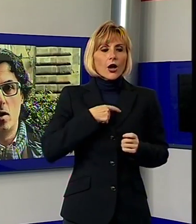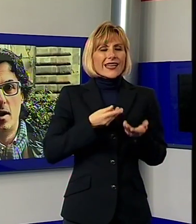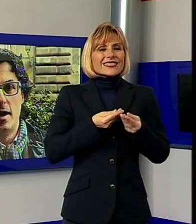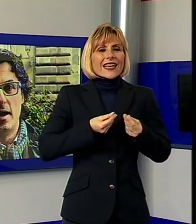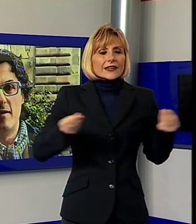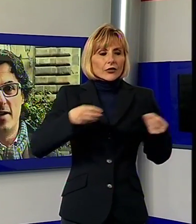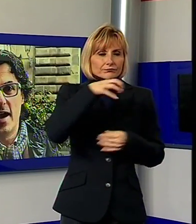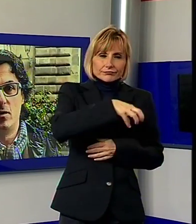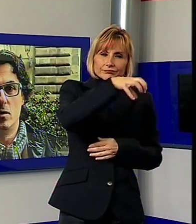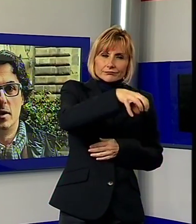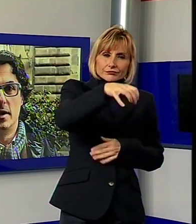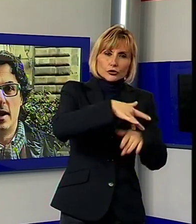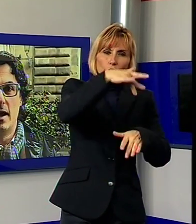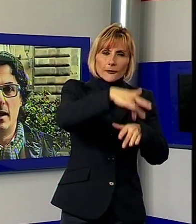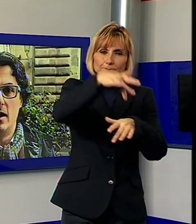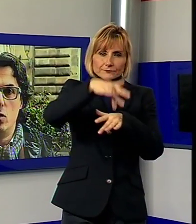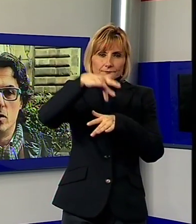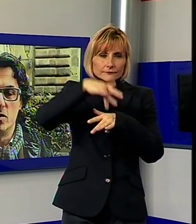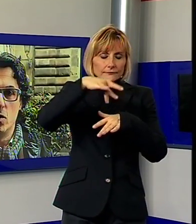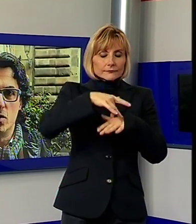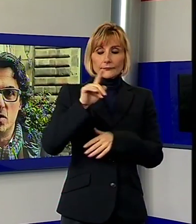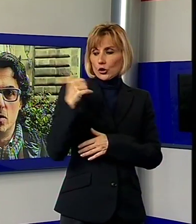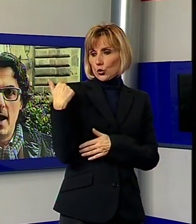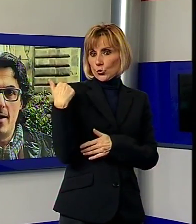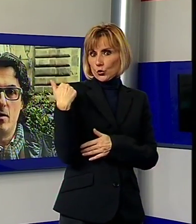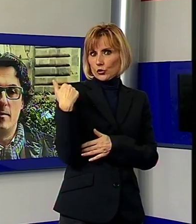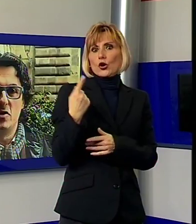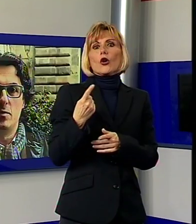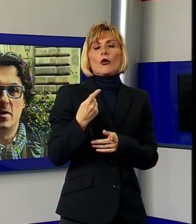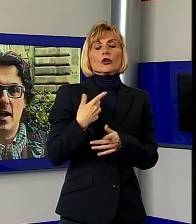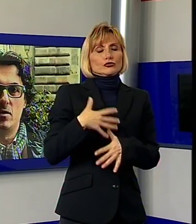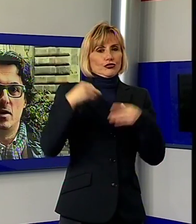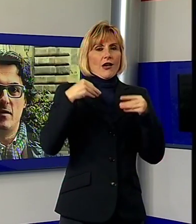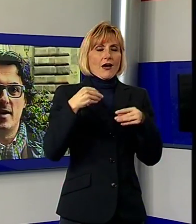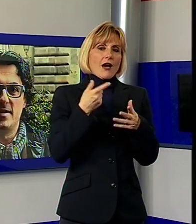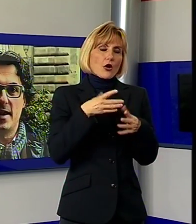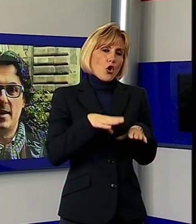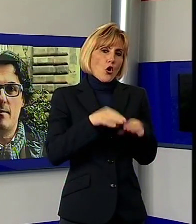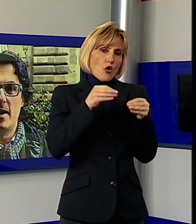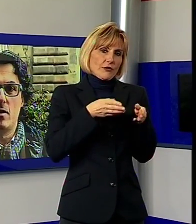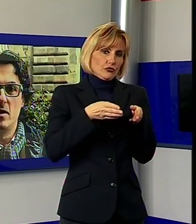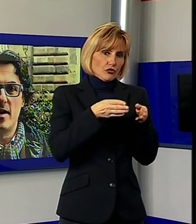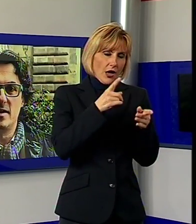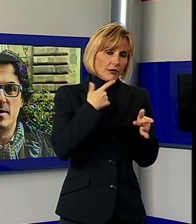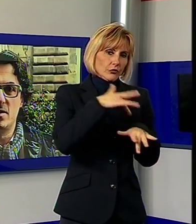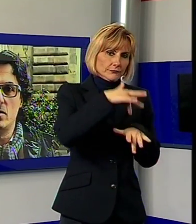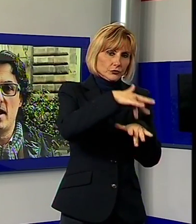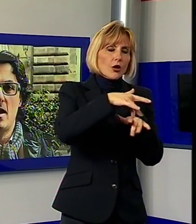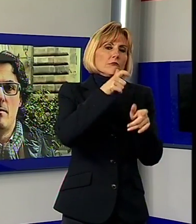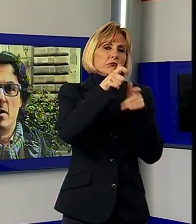avviato a luglio dello scorso anno, che mi ha già portato in diverse realtà a parlare con diverse persone per